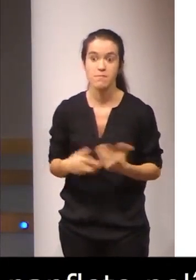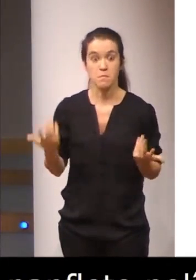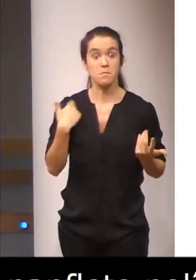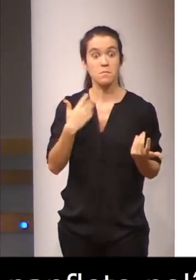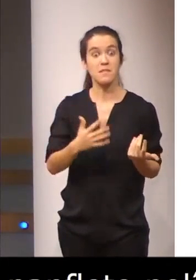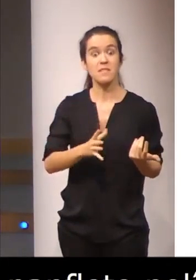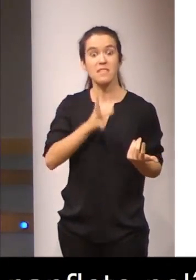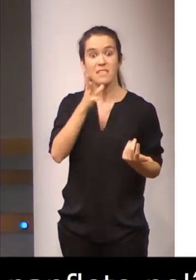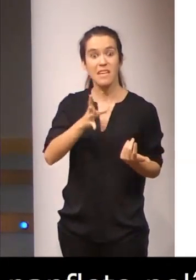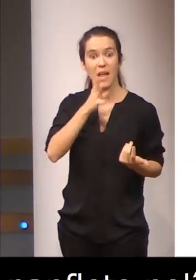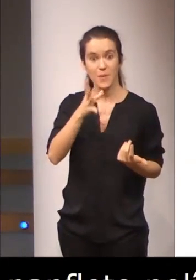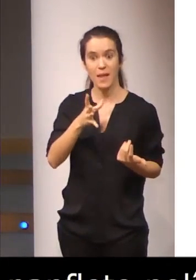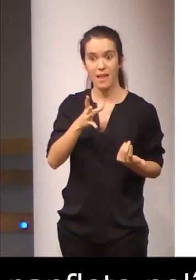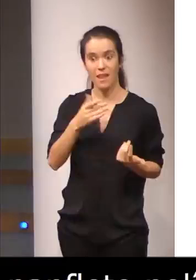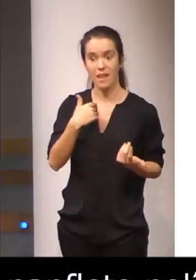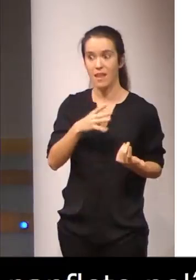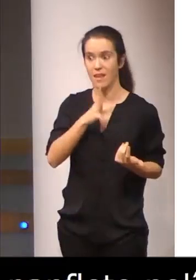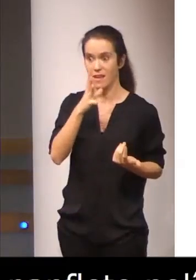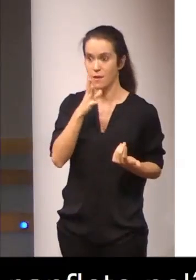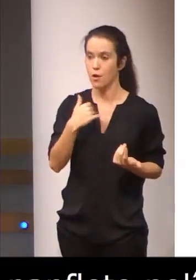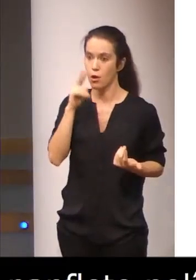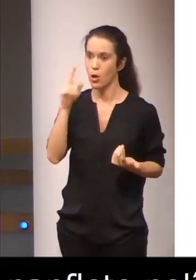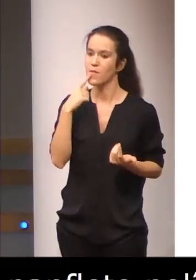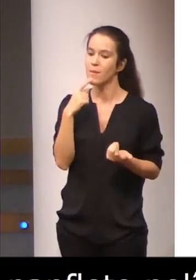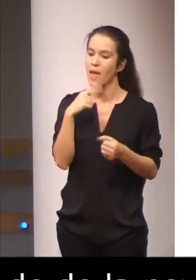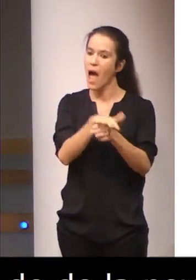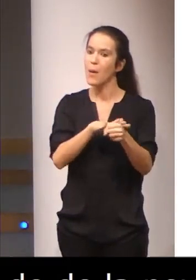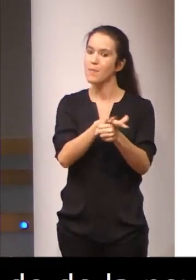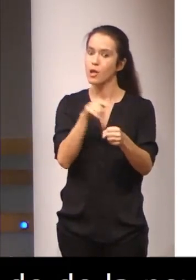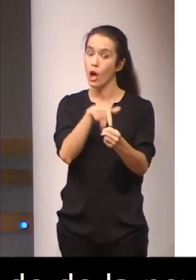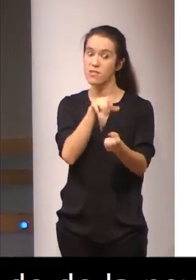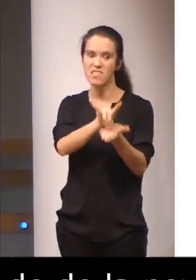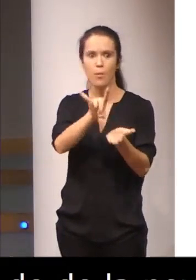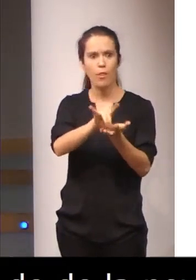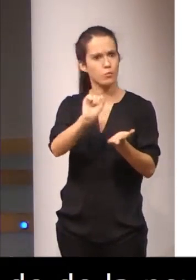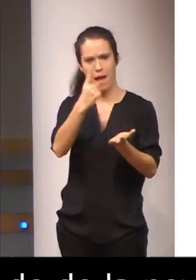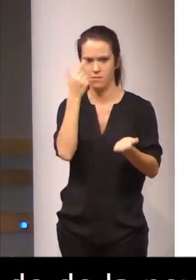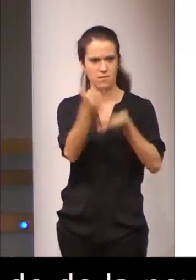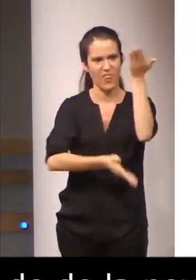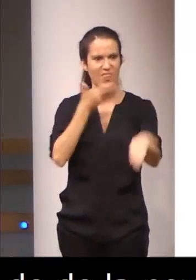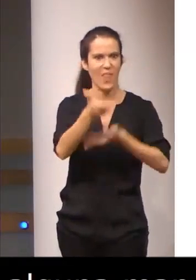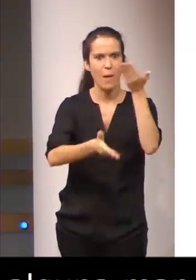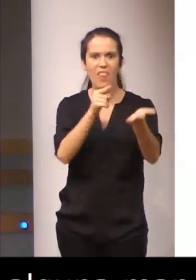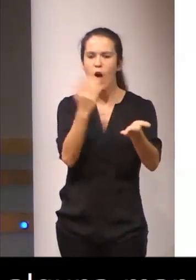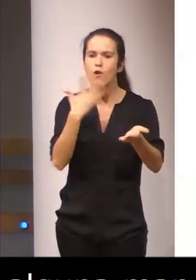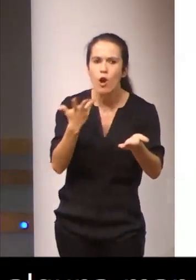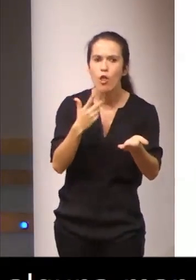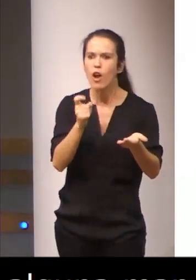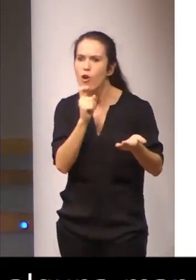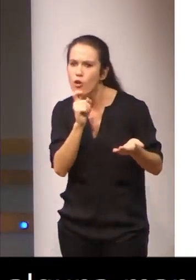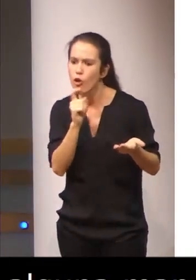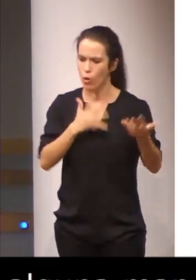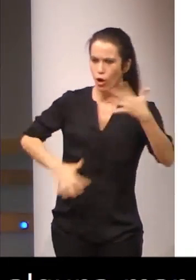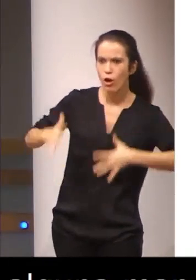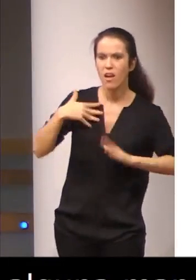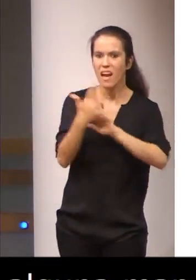cómo, del sector servicios es donde hay mayor demanda para conocer y familiarizarse con la lengua de